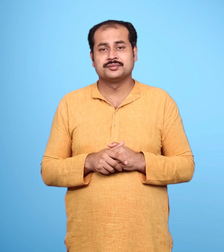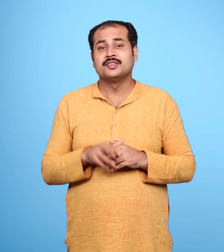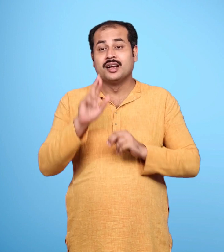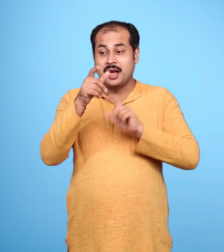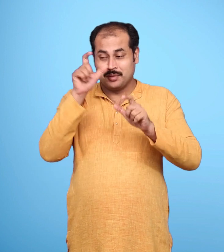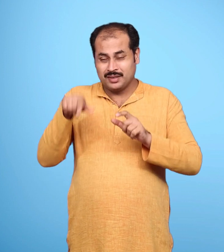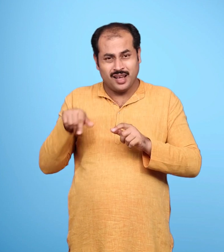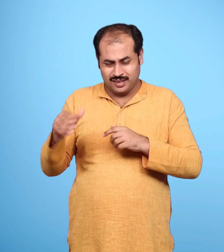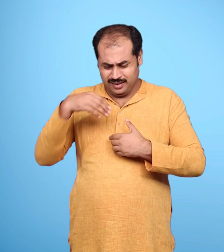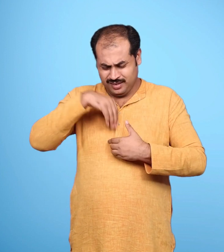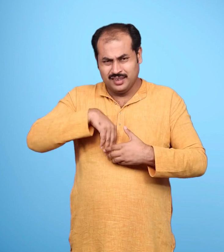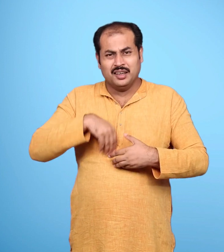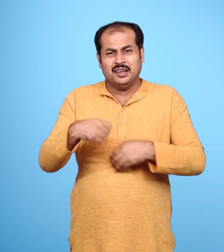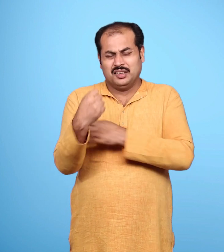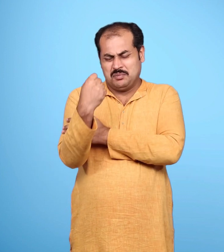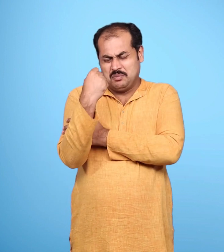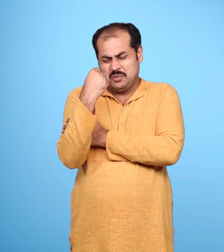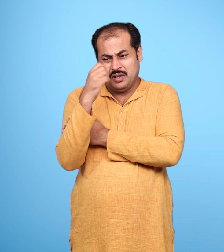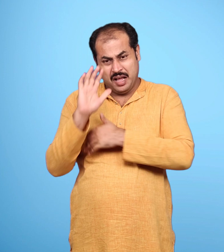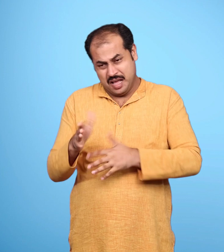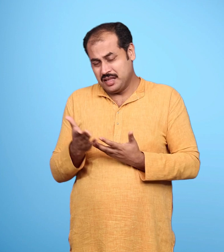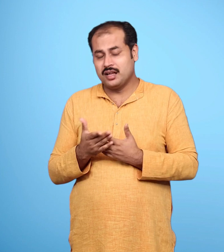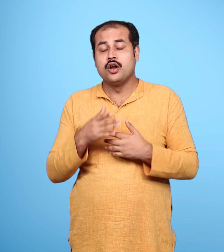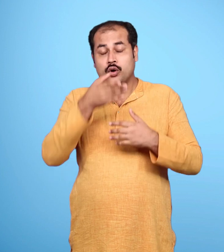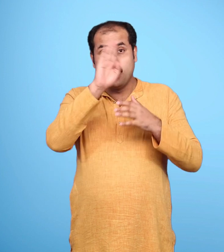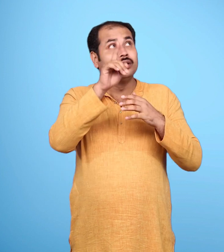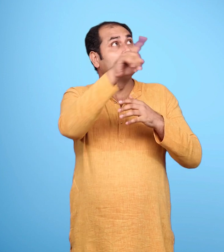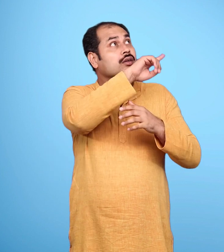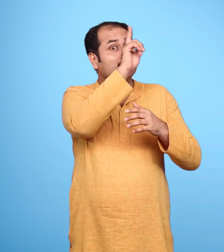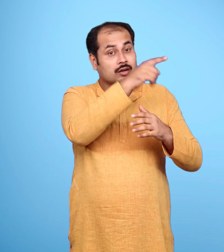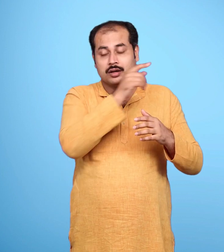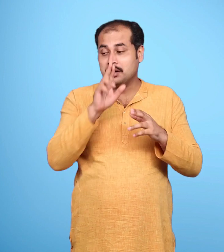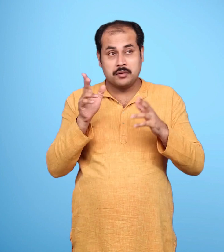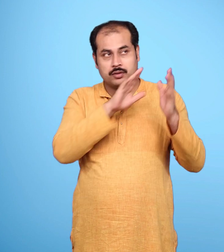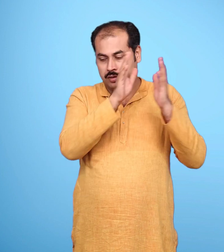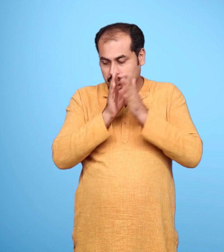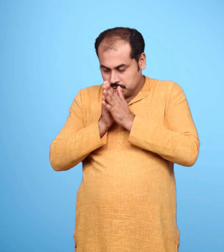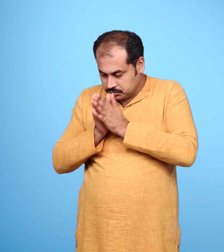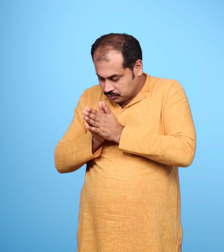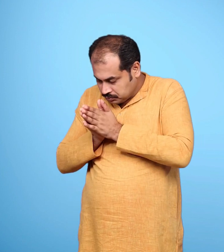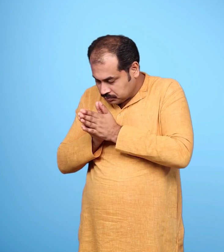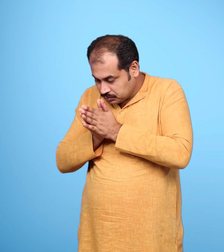उनकी शक्ती देवता भी सुईकार करते हैं